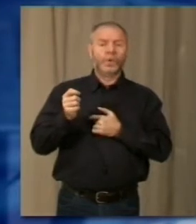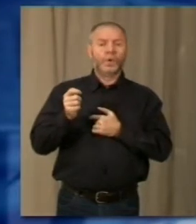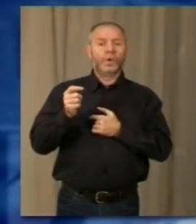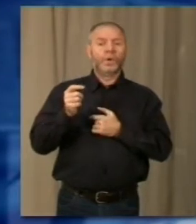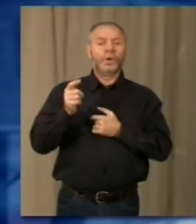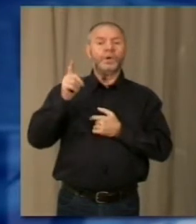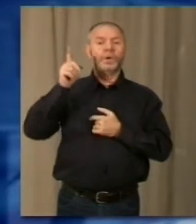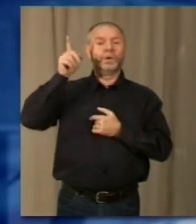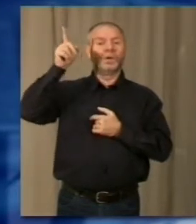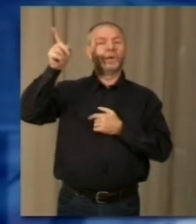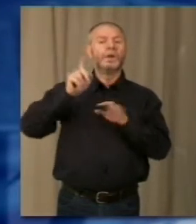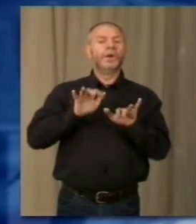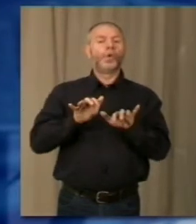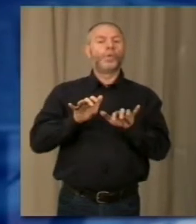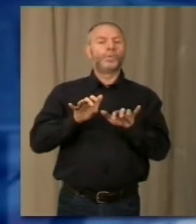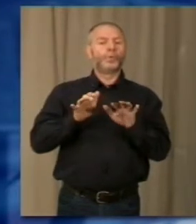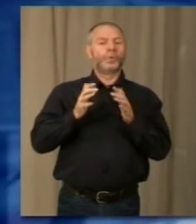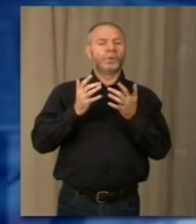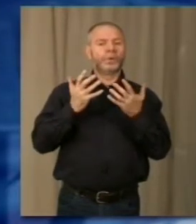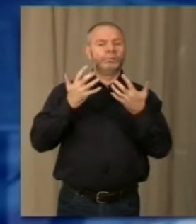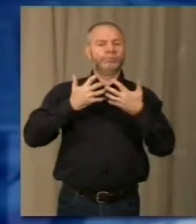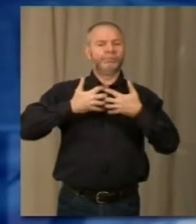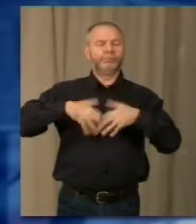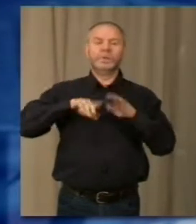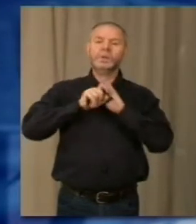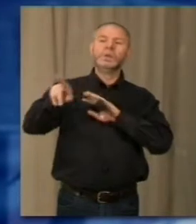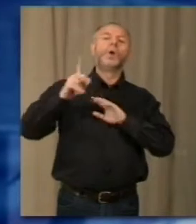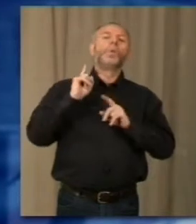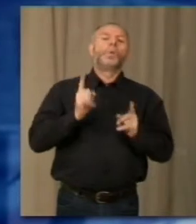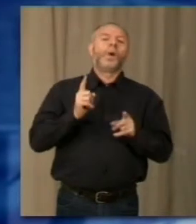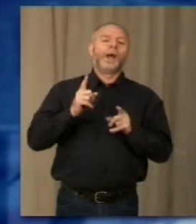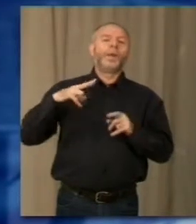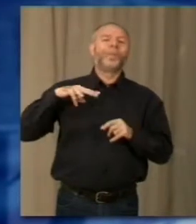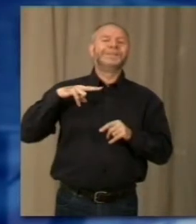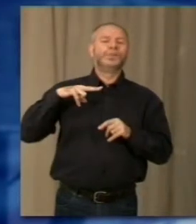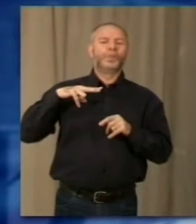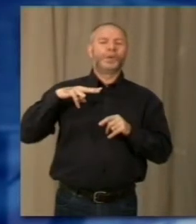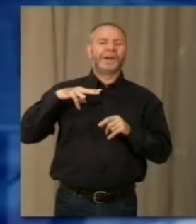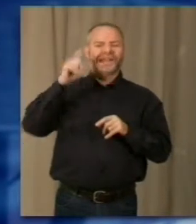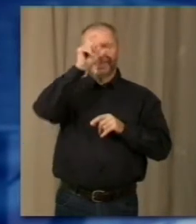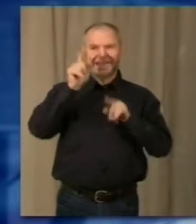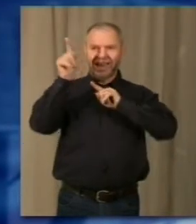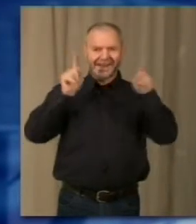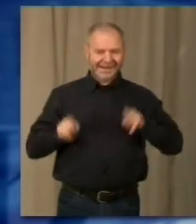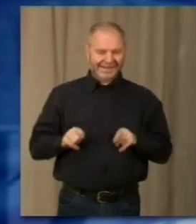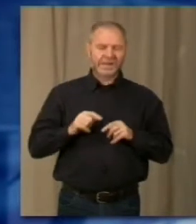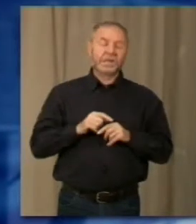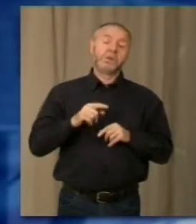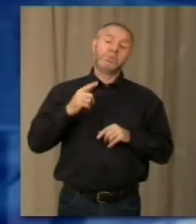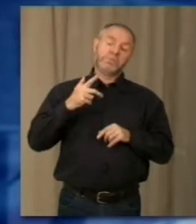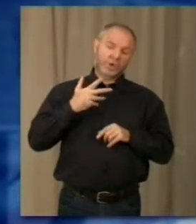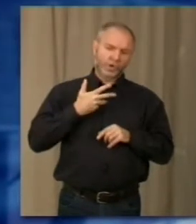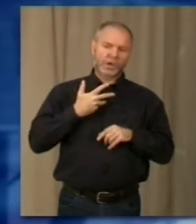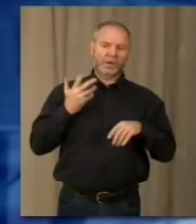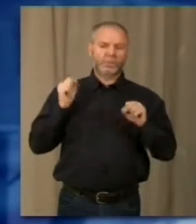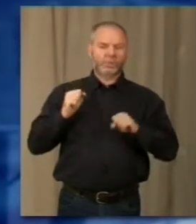tale che il software nazionale possa poi indirizzare alla sala operativa della Questura che riceverà. E quindi c la possibilità poi di un intervento